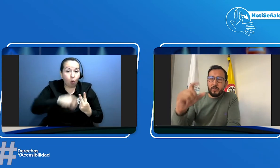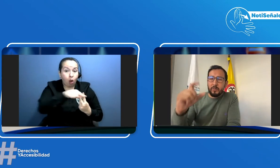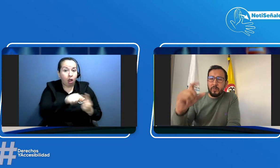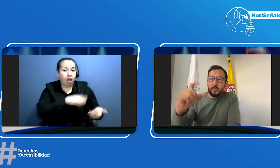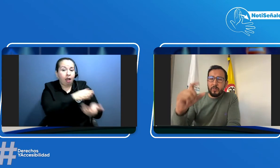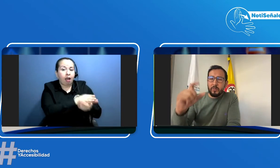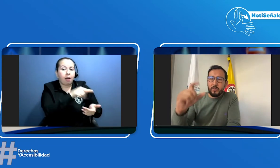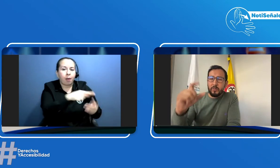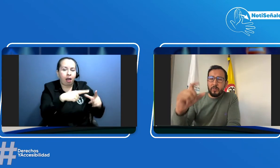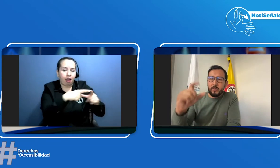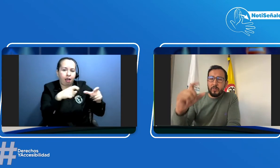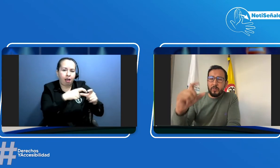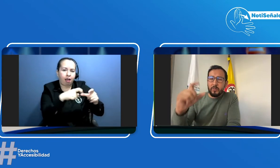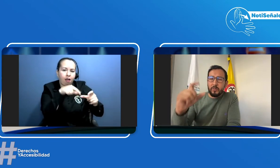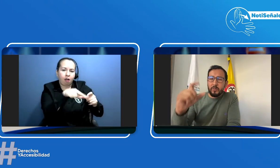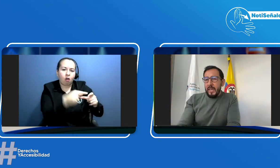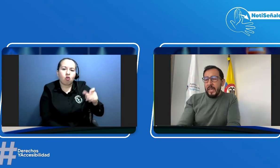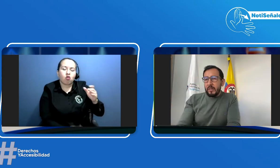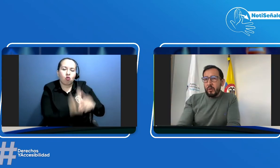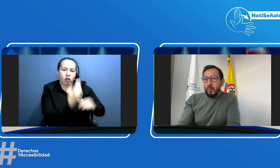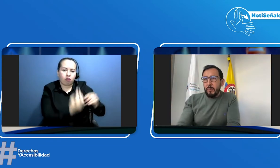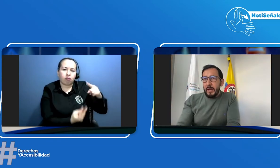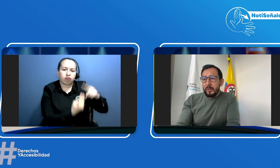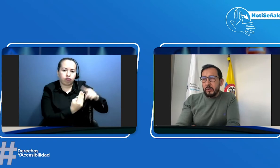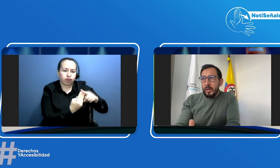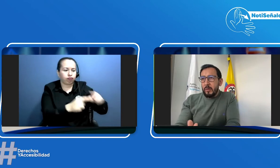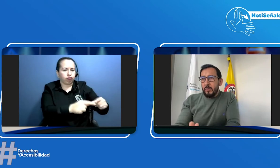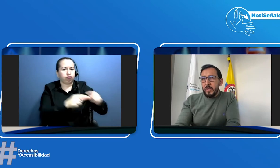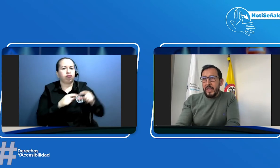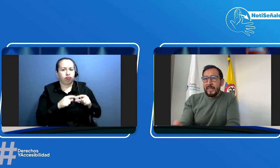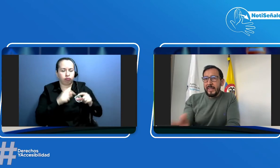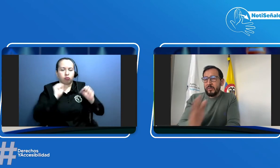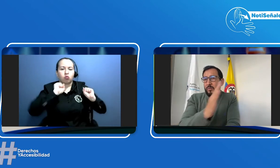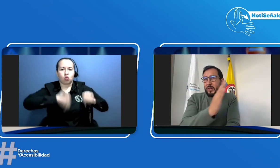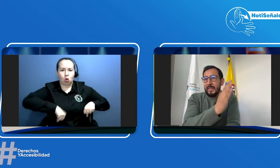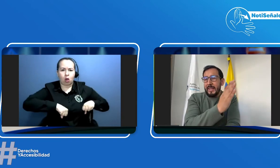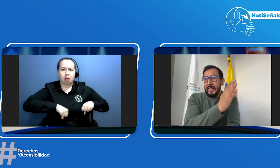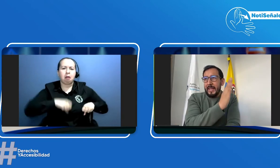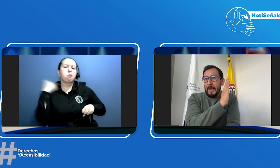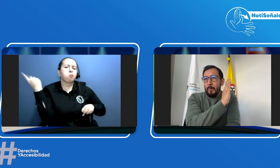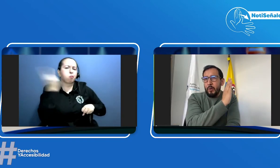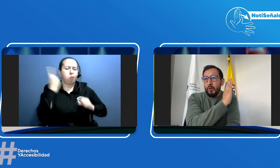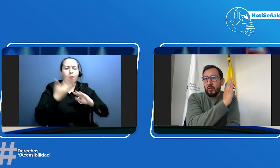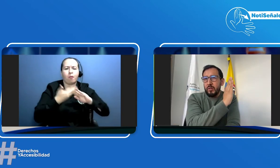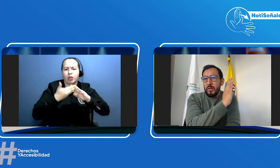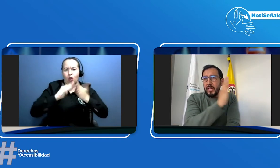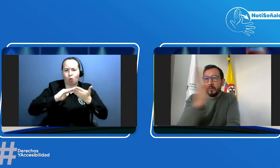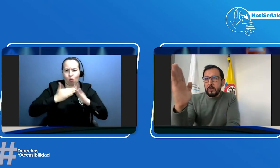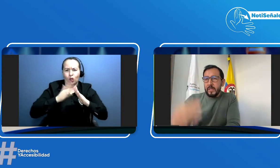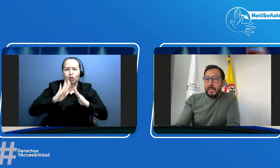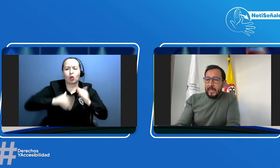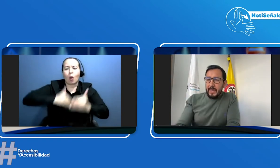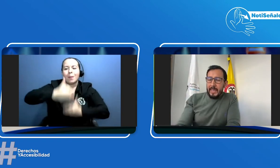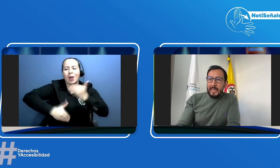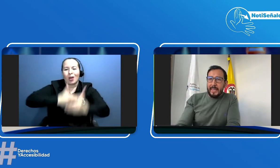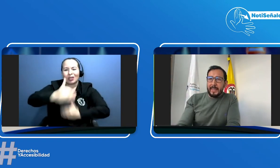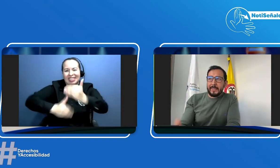en el organismo de tránsito eso para toda la comunidad es como el procedimiento que está